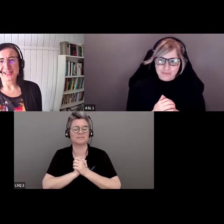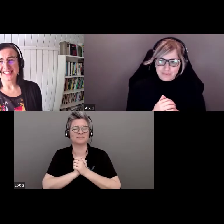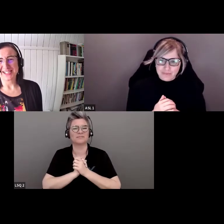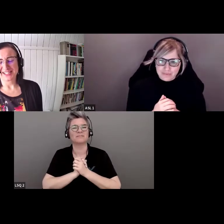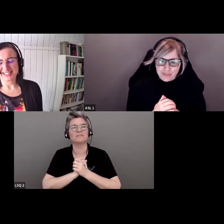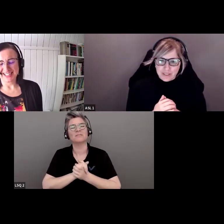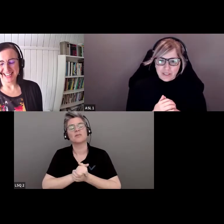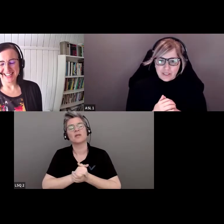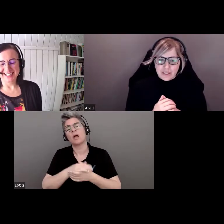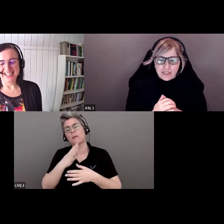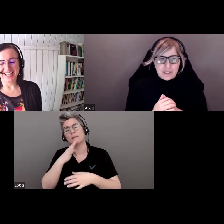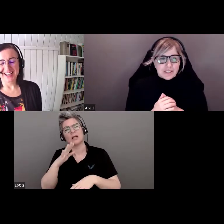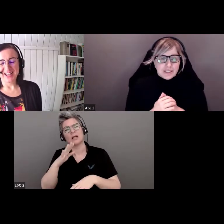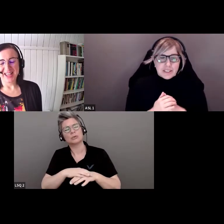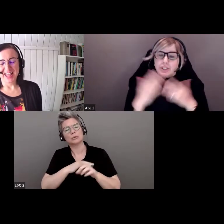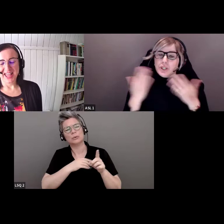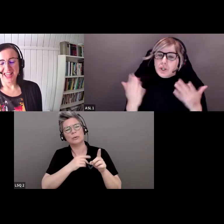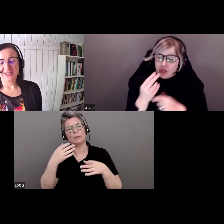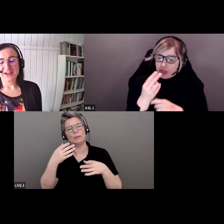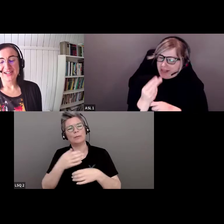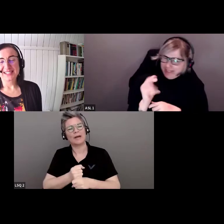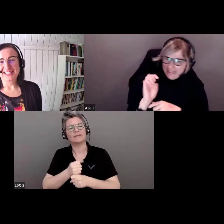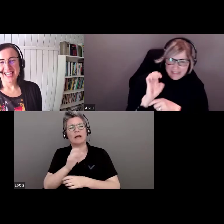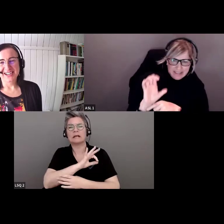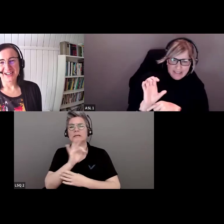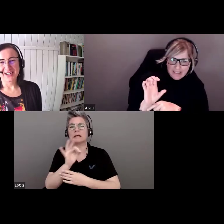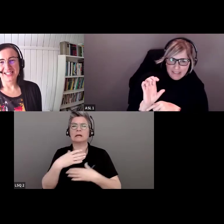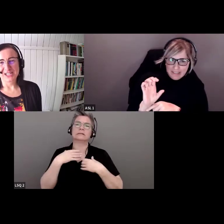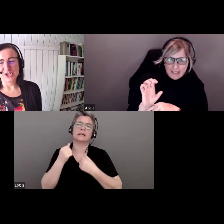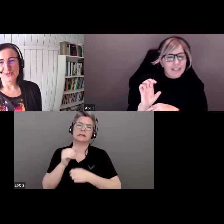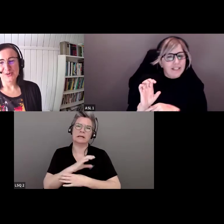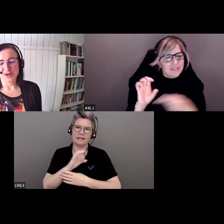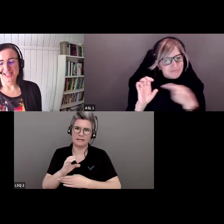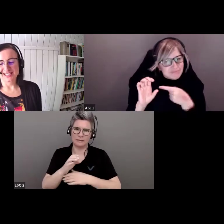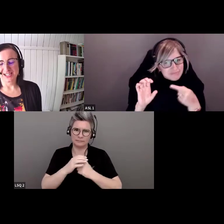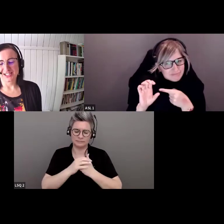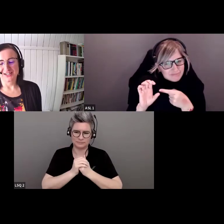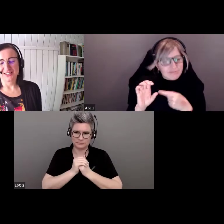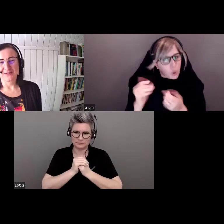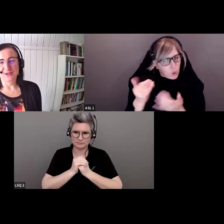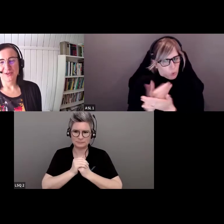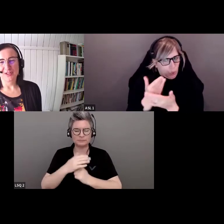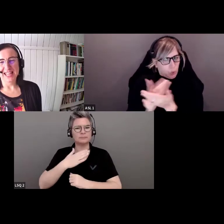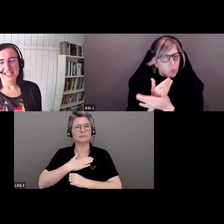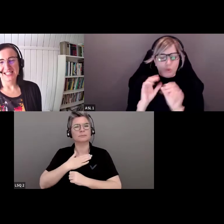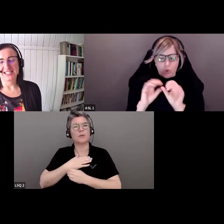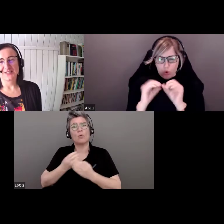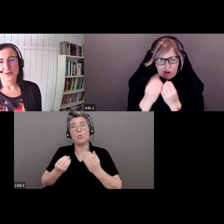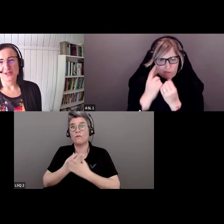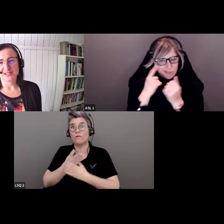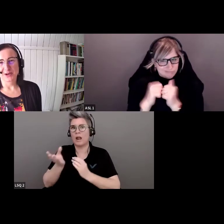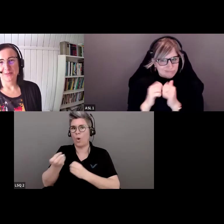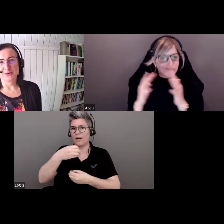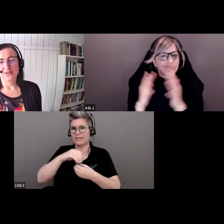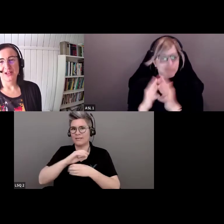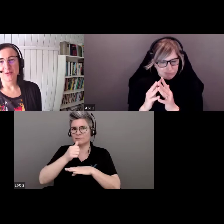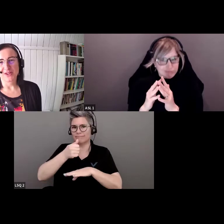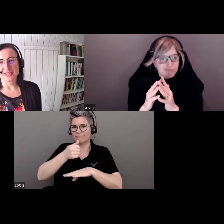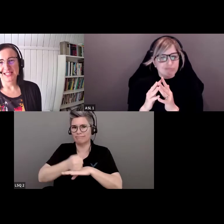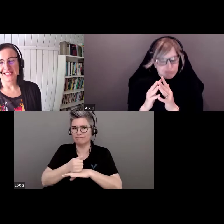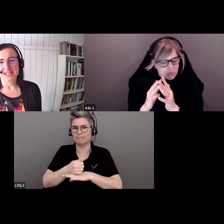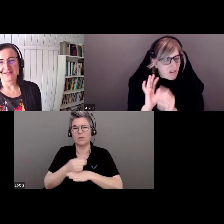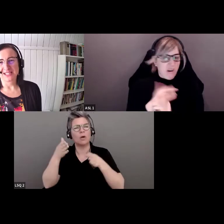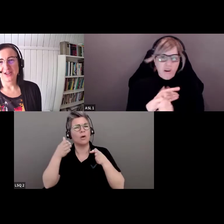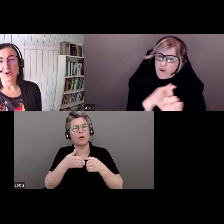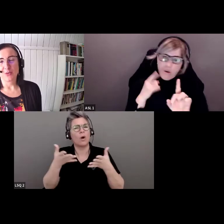Quelques mots sur Excellence en santé Canada. Nous sommes un nouvel organisme qui se